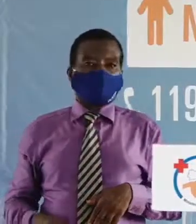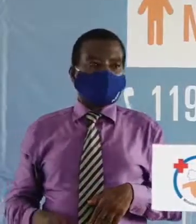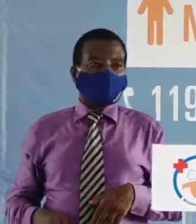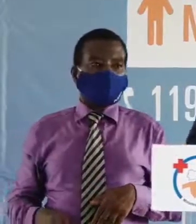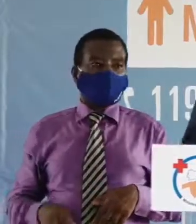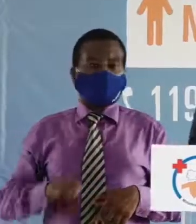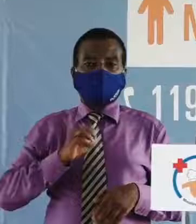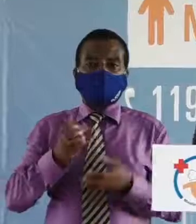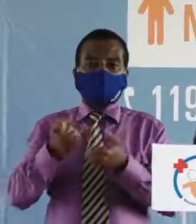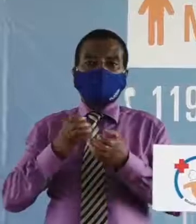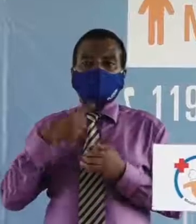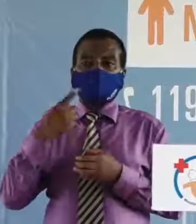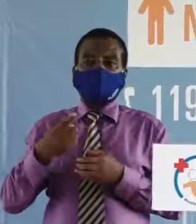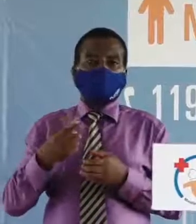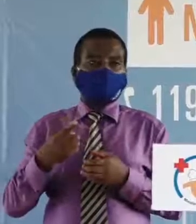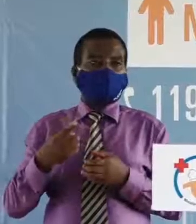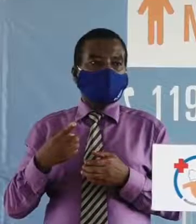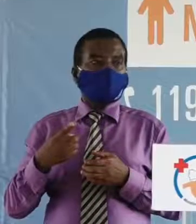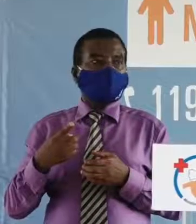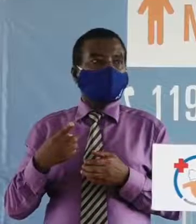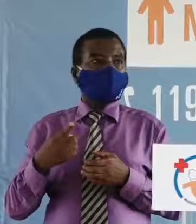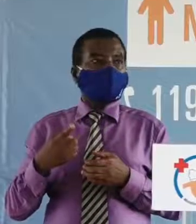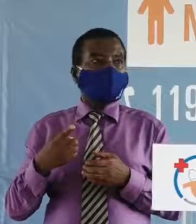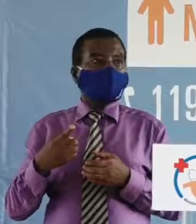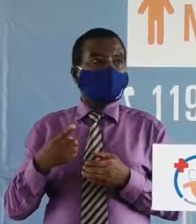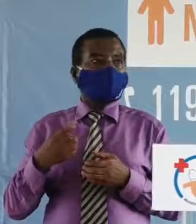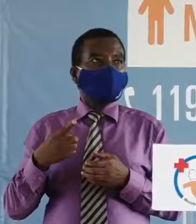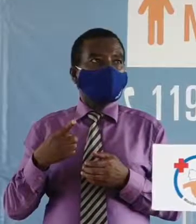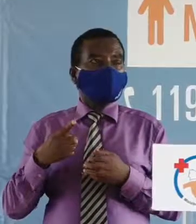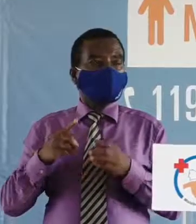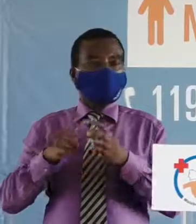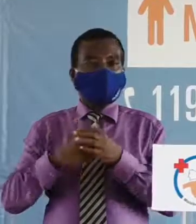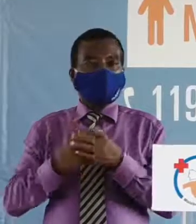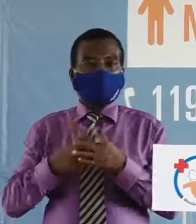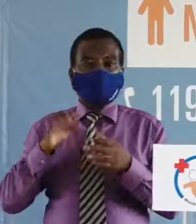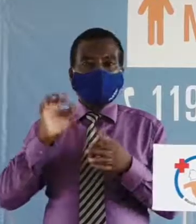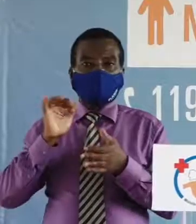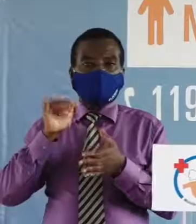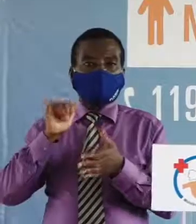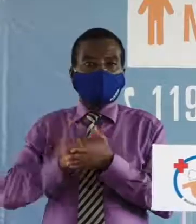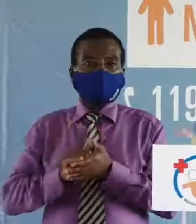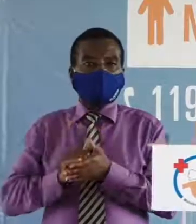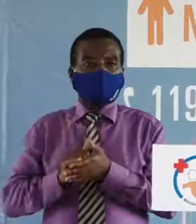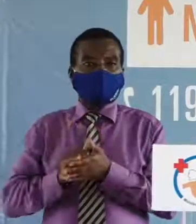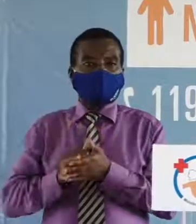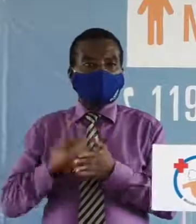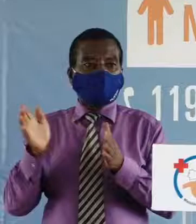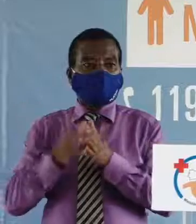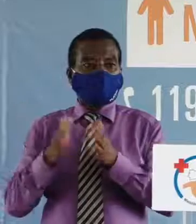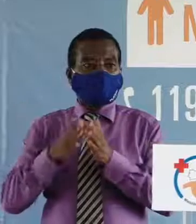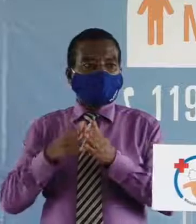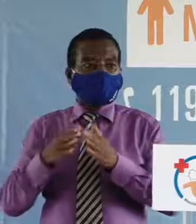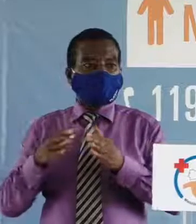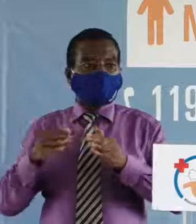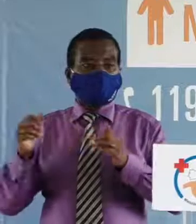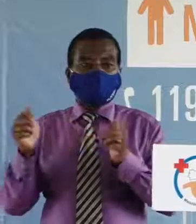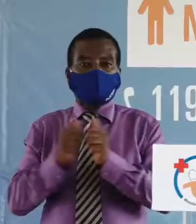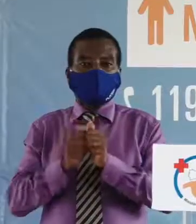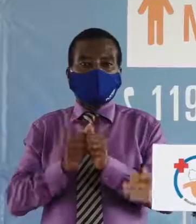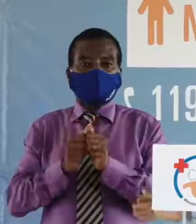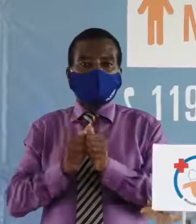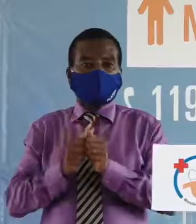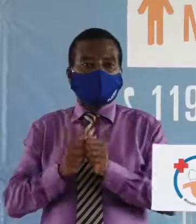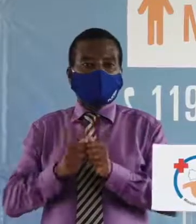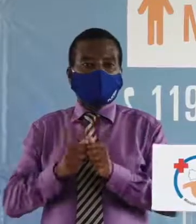voilà je voudrais quand même signaler je ne l'ai pas fait tout à l'heure à long terme de cette session que nous sommes bien entendu avec